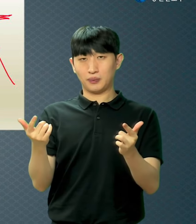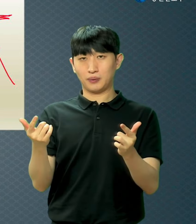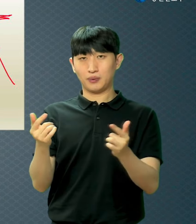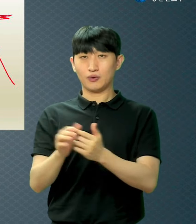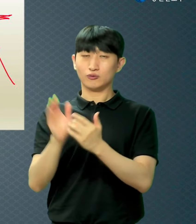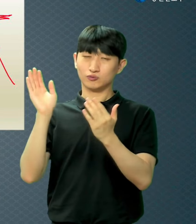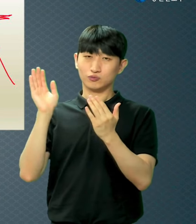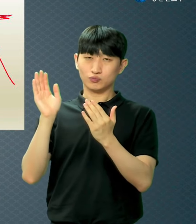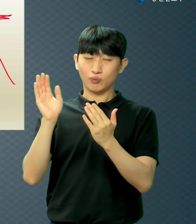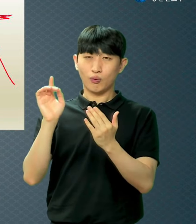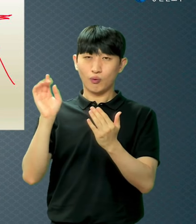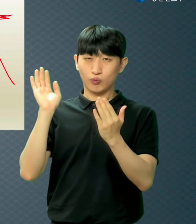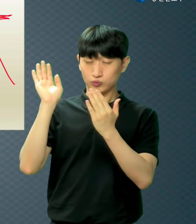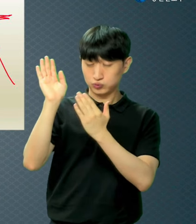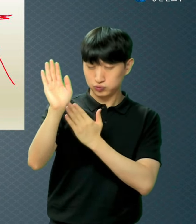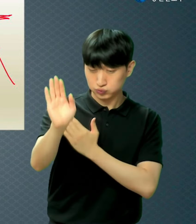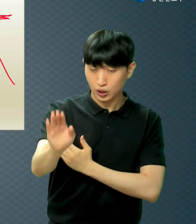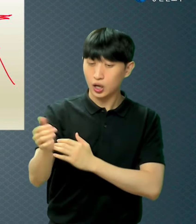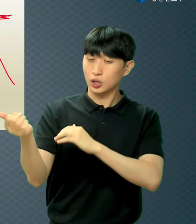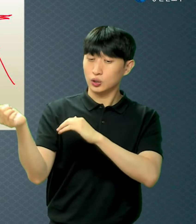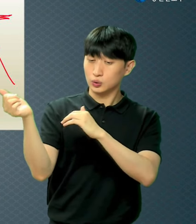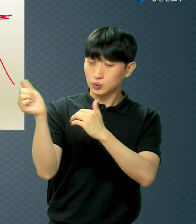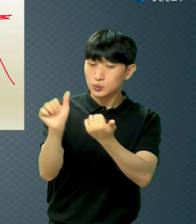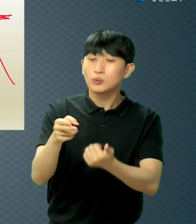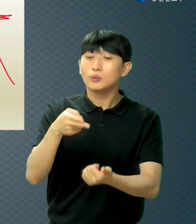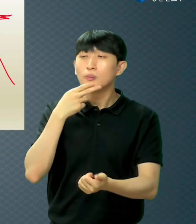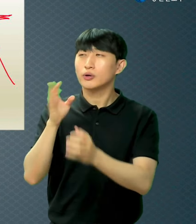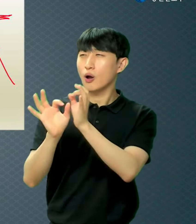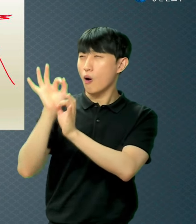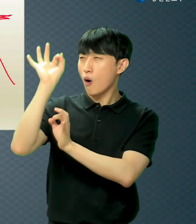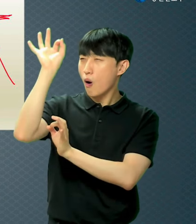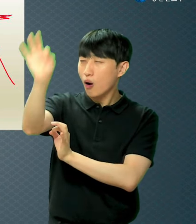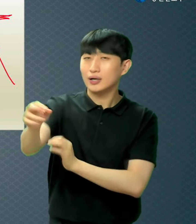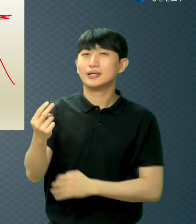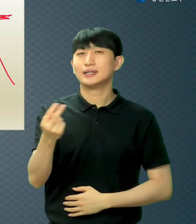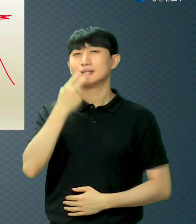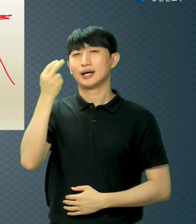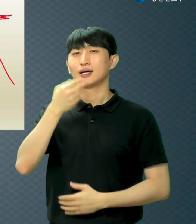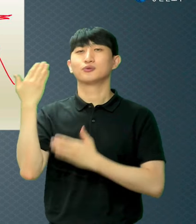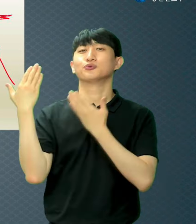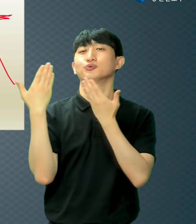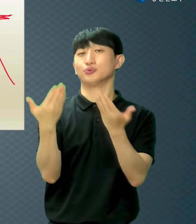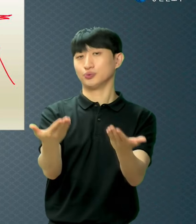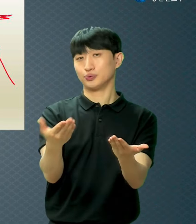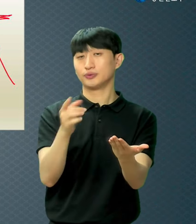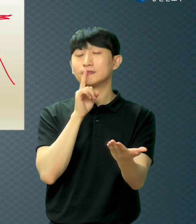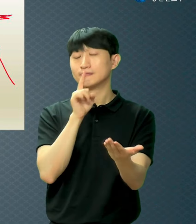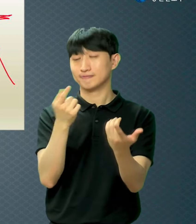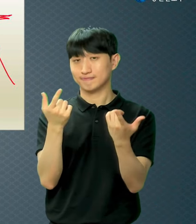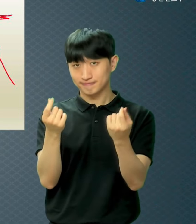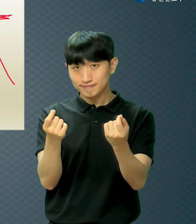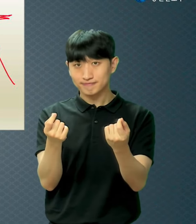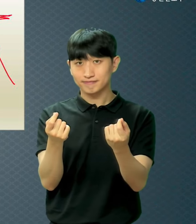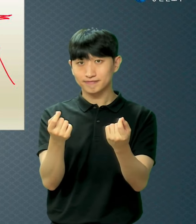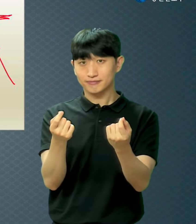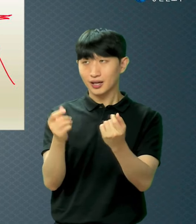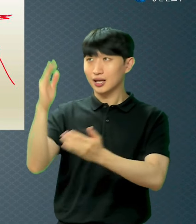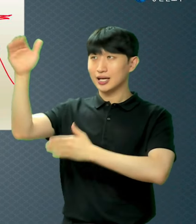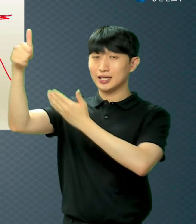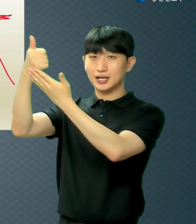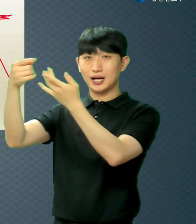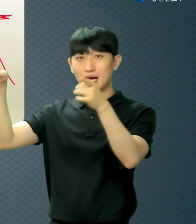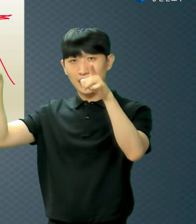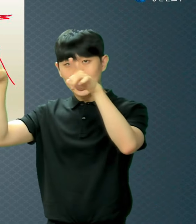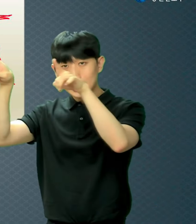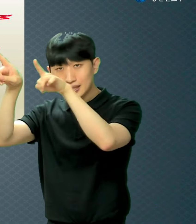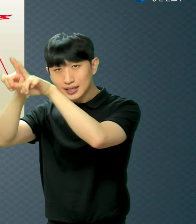죽었다를 없애주시는 거예요 영원히 살 수 있는 하나님과 함께 천국에서 영원히 살